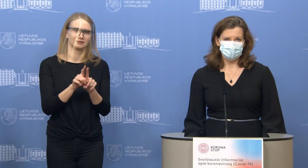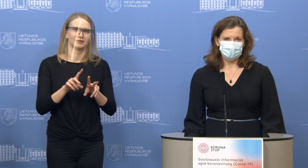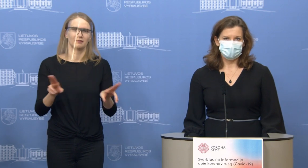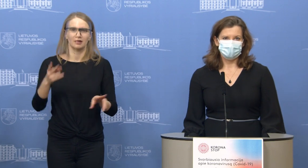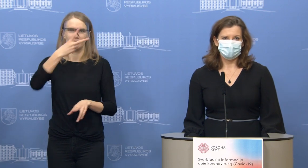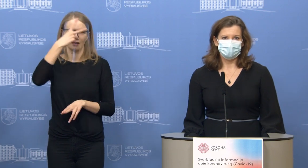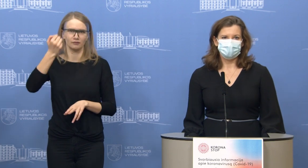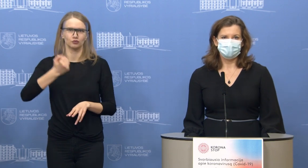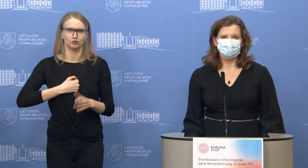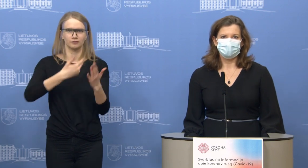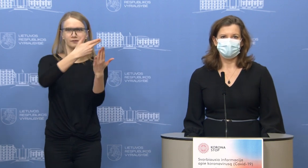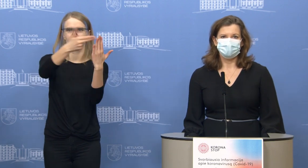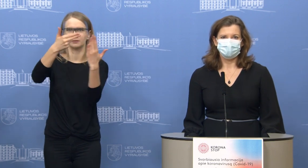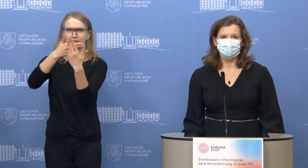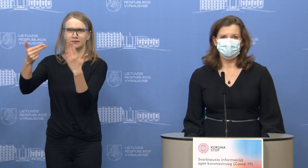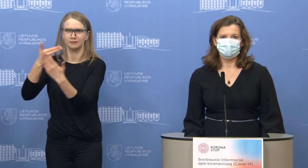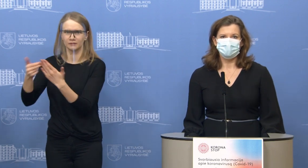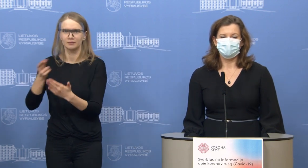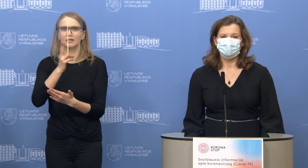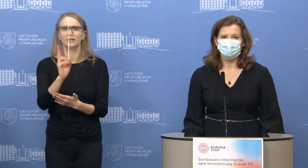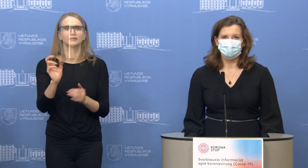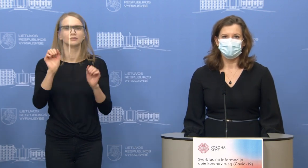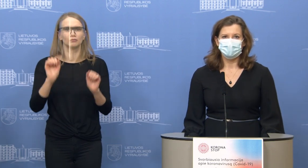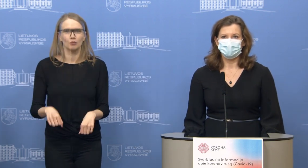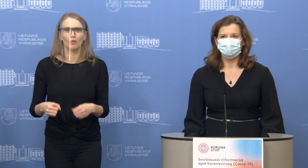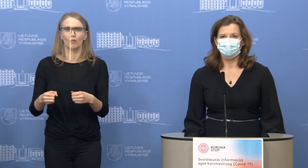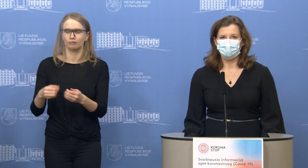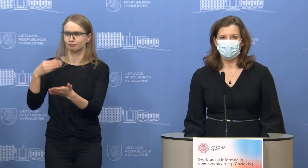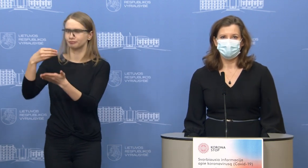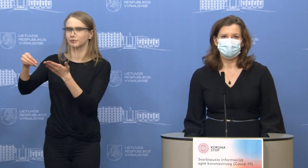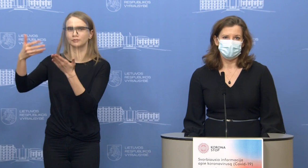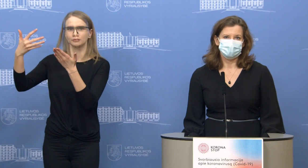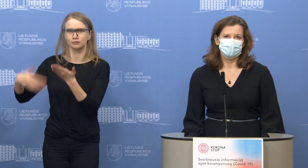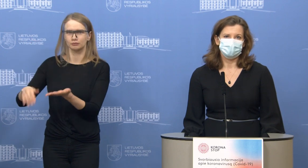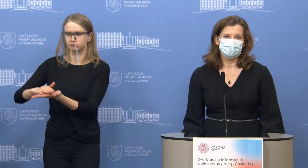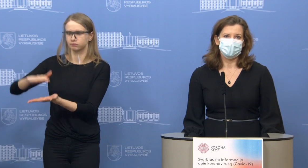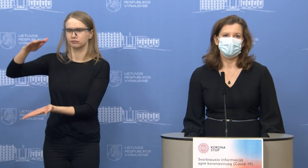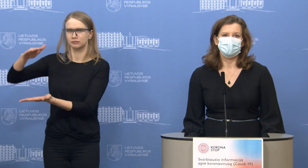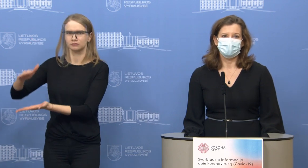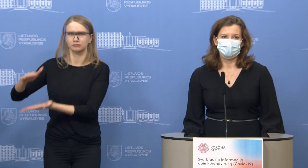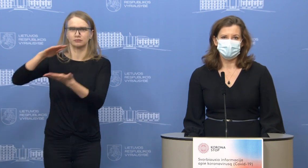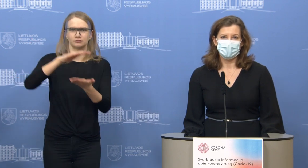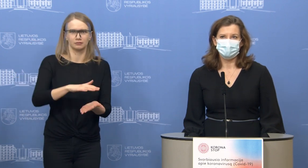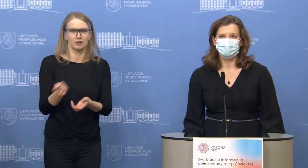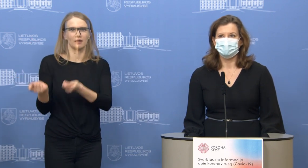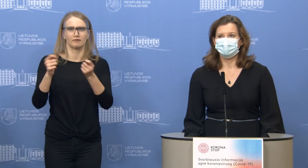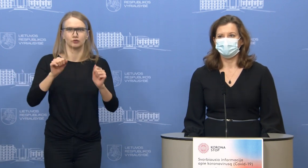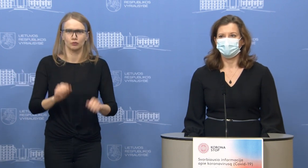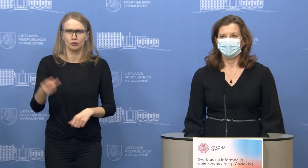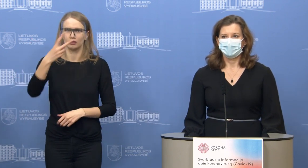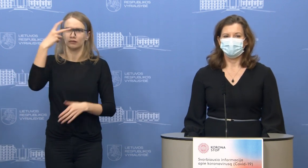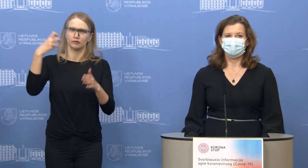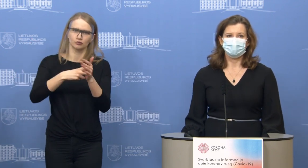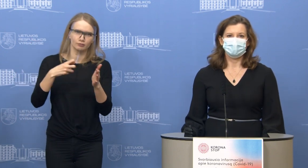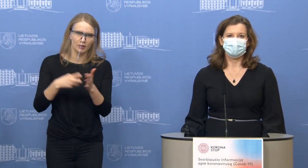labai nemažai įvairių tokias logistikos paslaugas teikiančių kompanijų. Taip, tai ir kūrėjai, ir Lietuvos paštas,